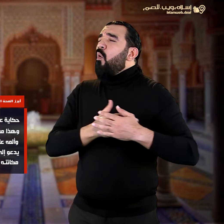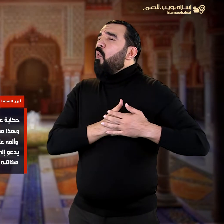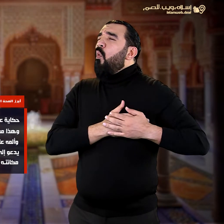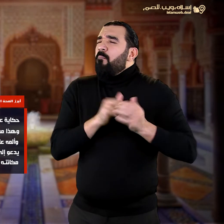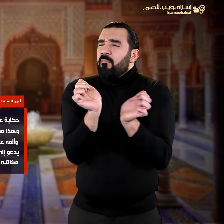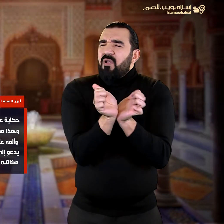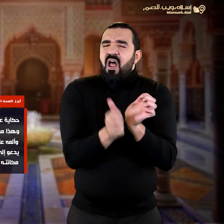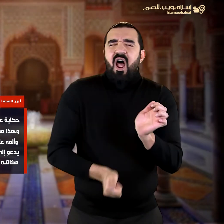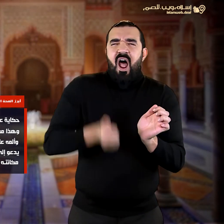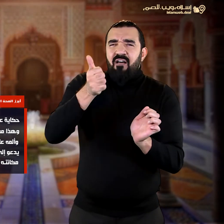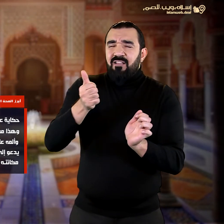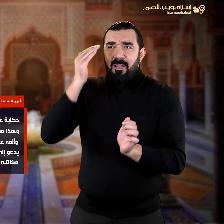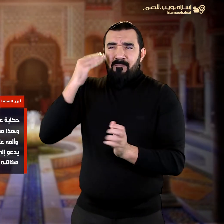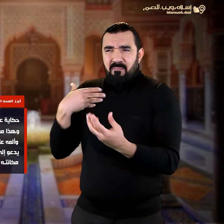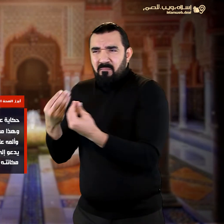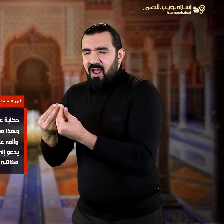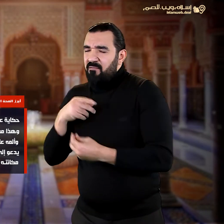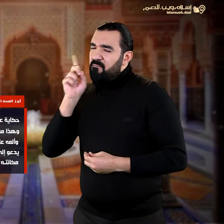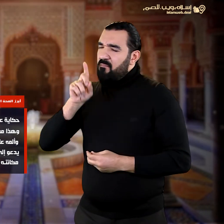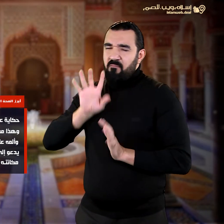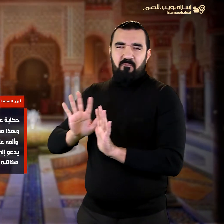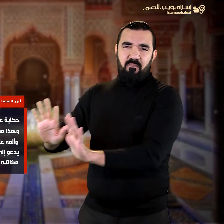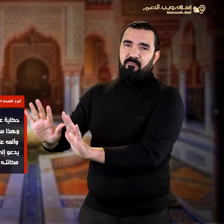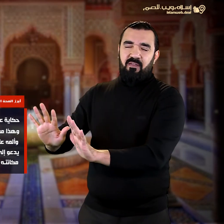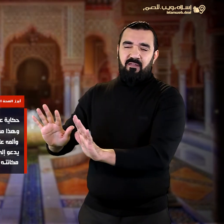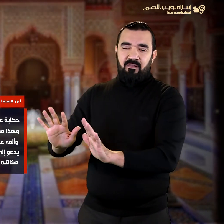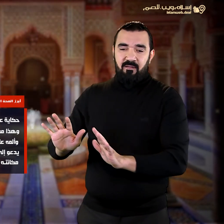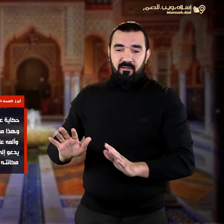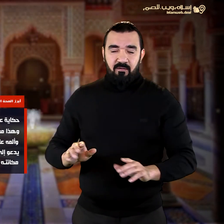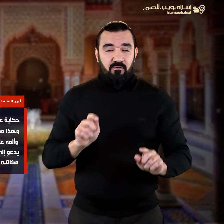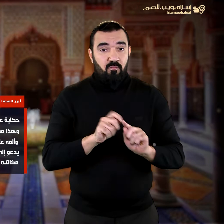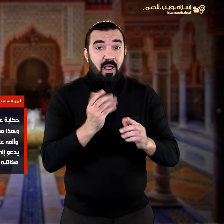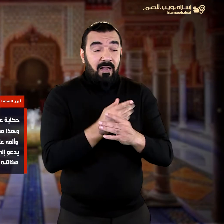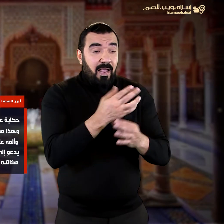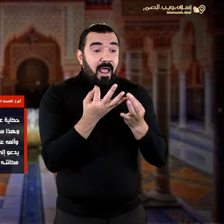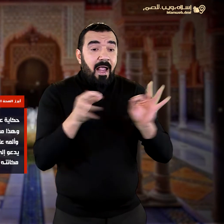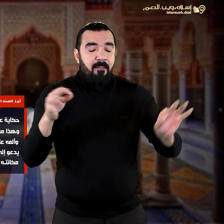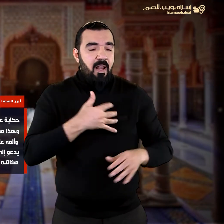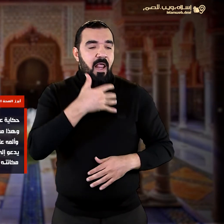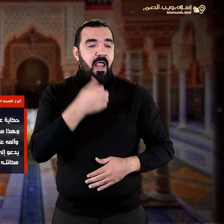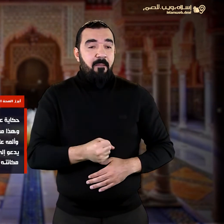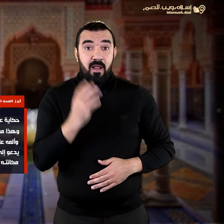وهذا من كمال الإيمان في نفسه أن يفضل السجن